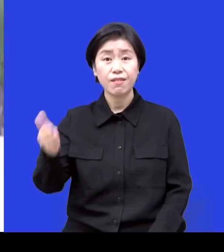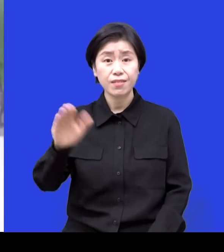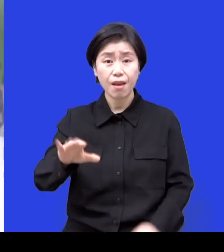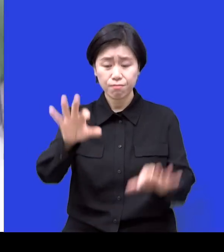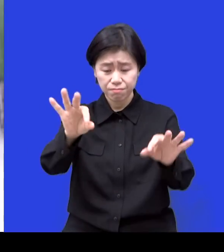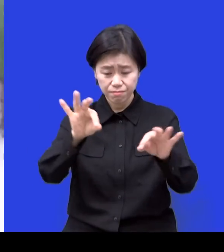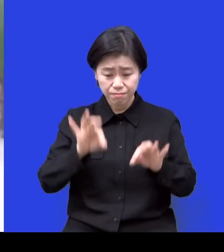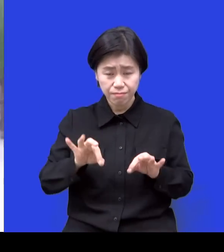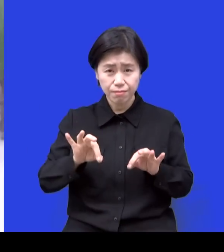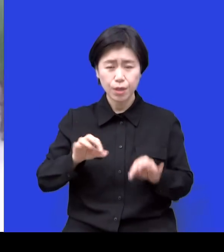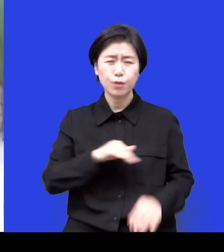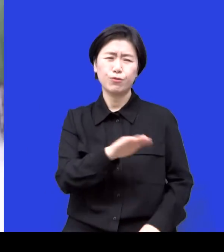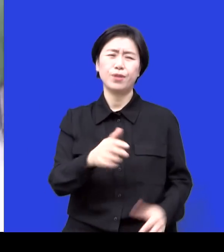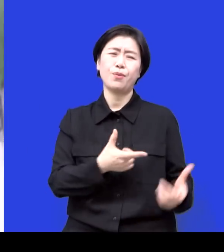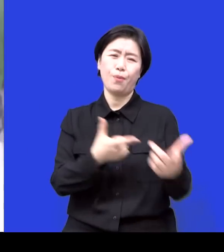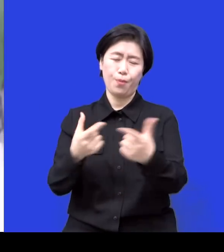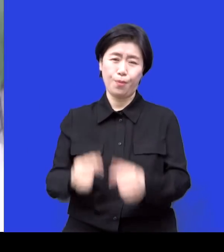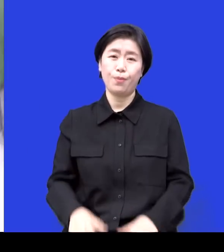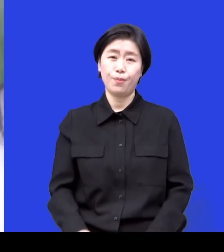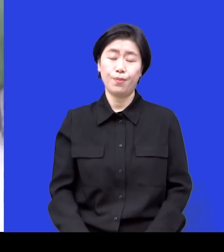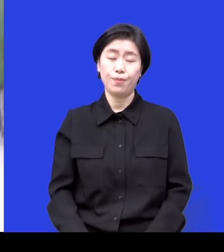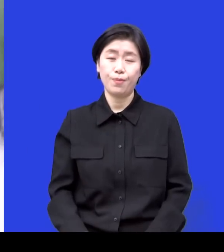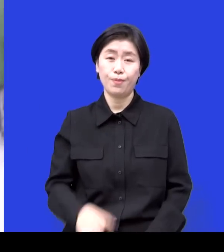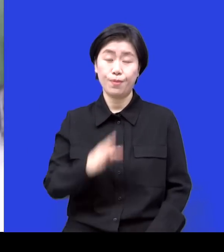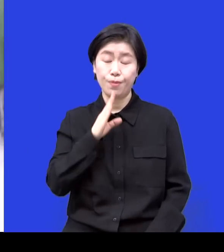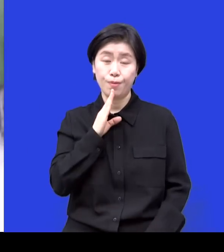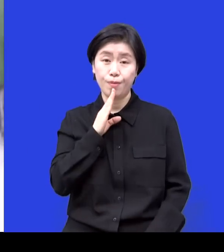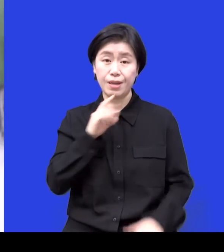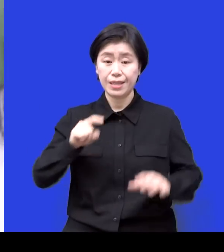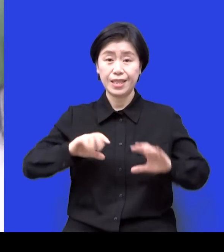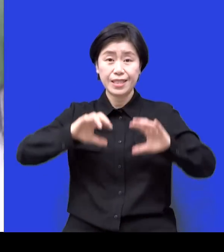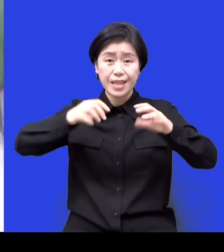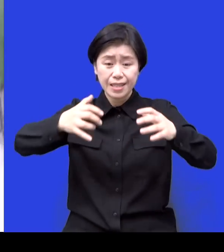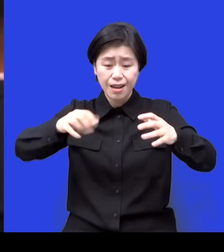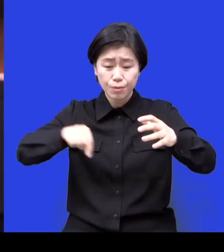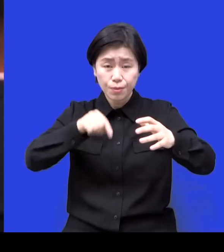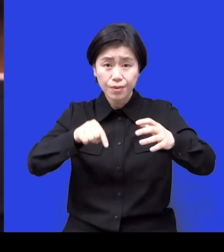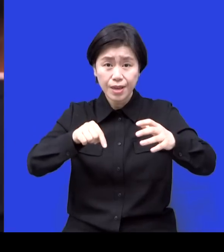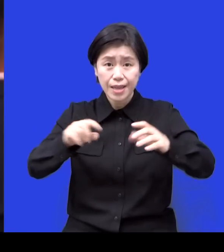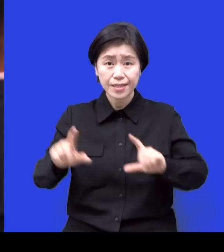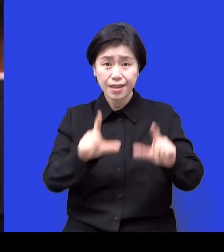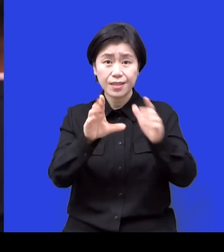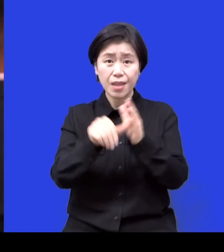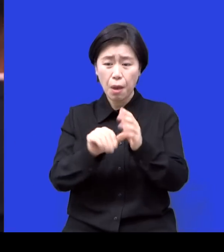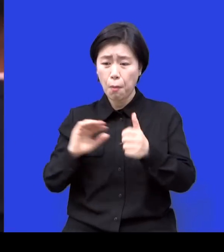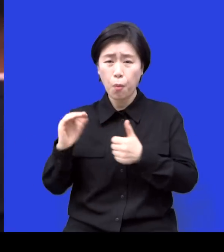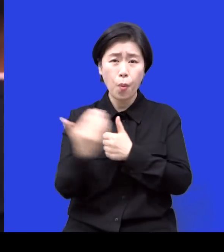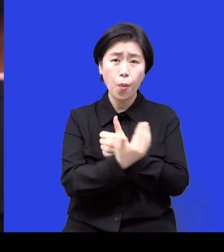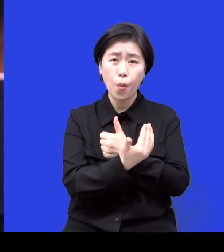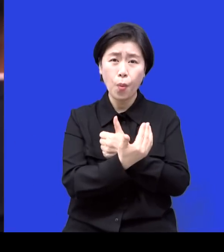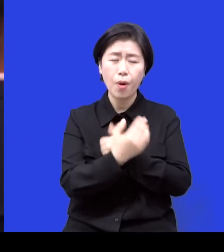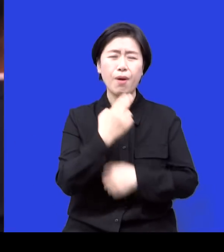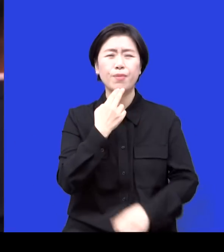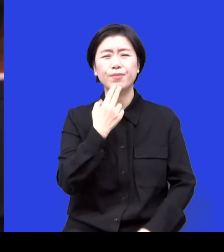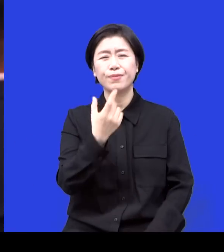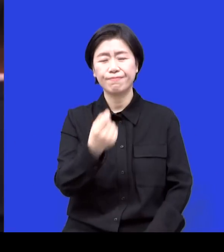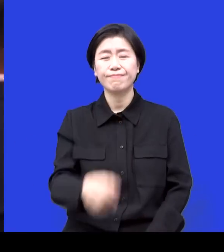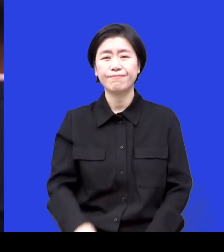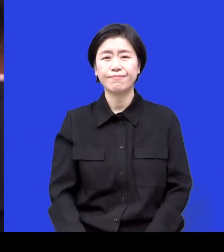존재 자체도 어느 순간 이 세상의 것으로 무엇으로 보호를 받을 수가 있겠어요. 부모님이 세상을 떠나는 순간 또 그 누구에게서